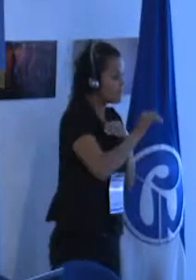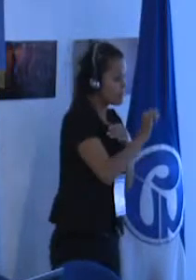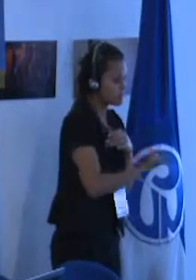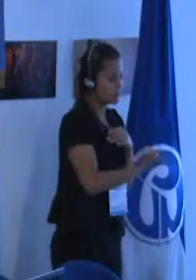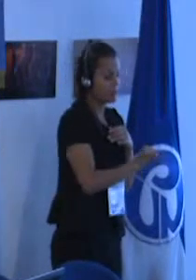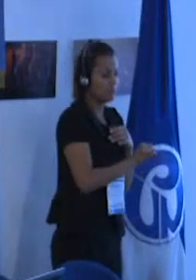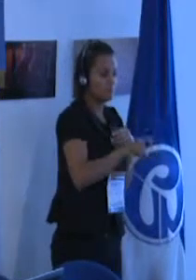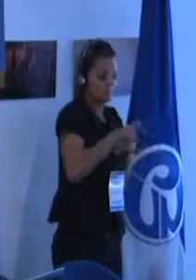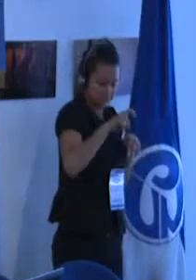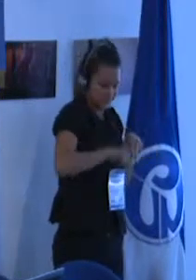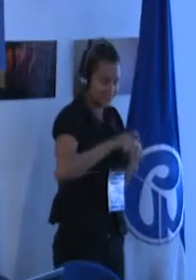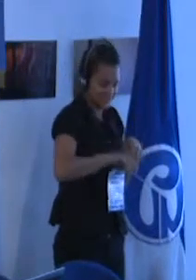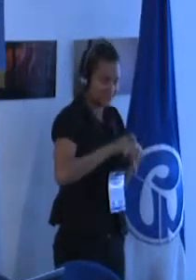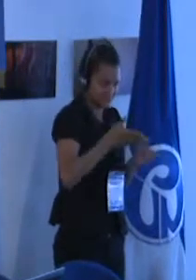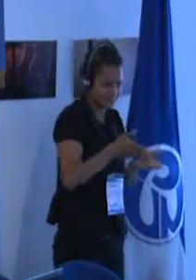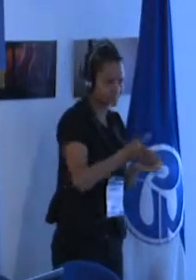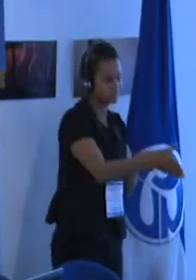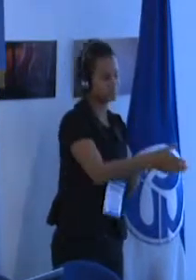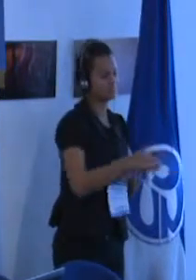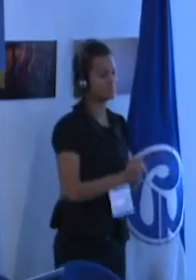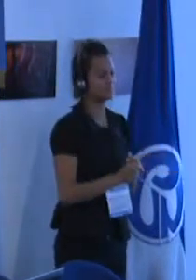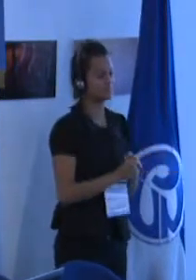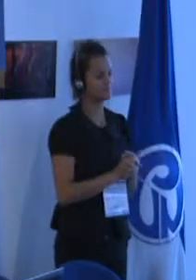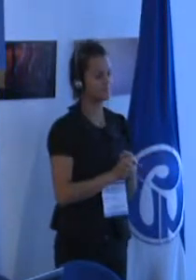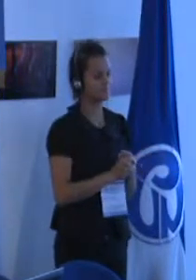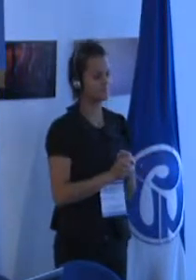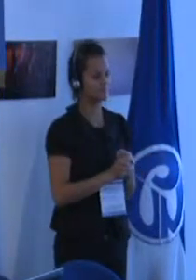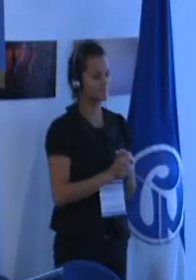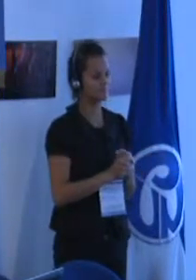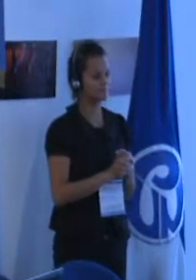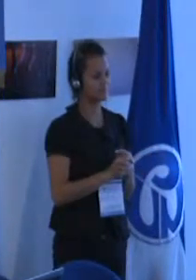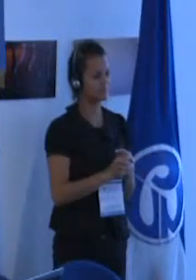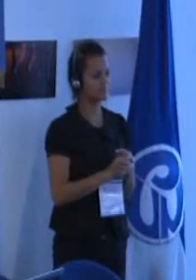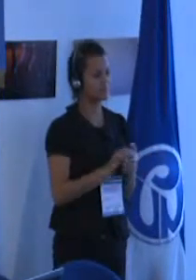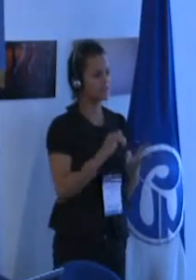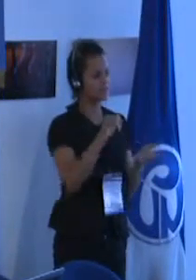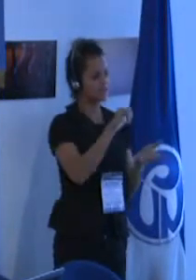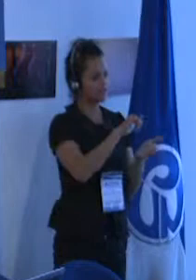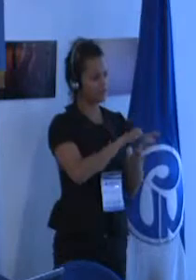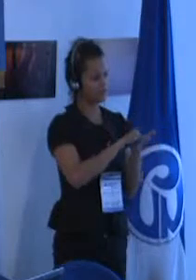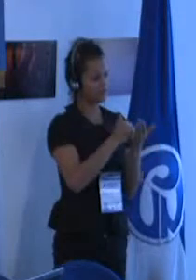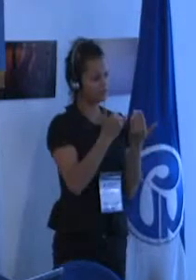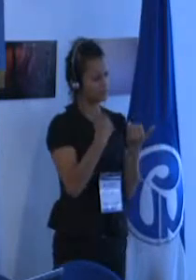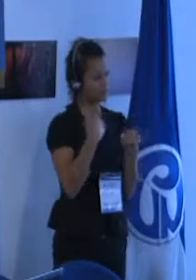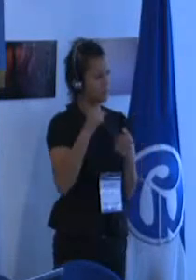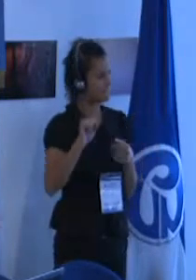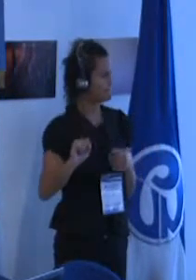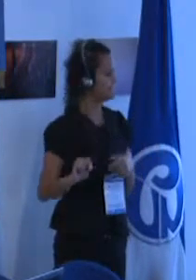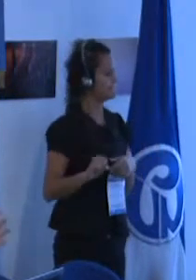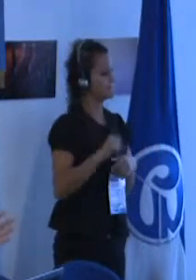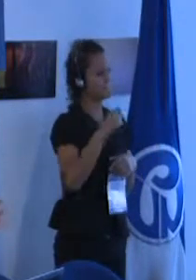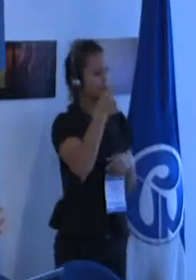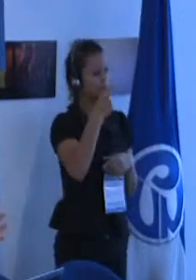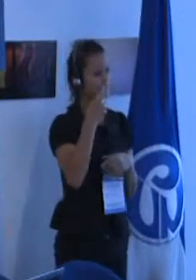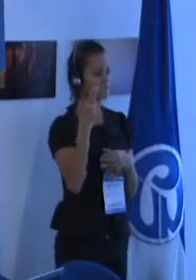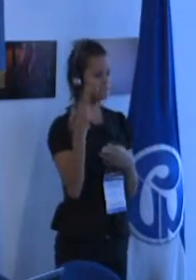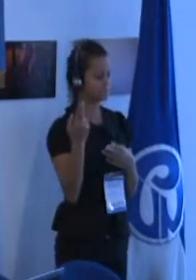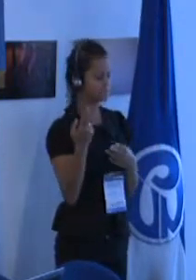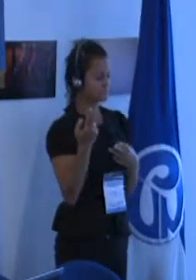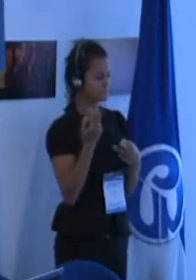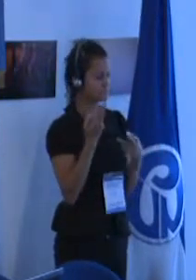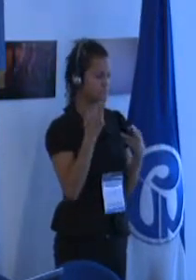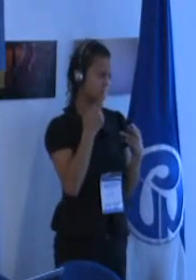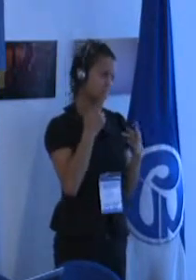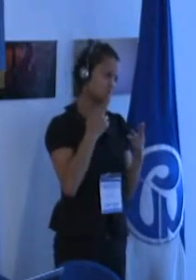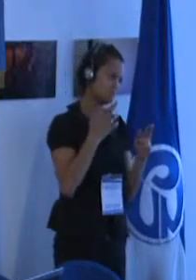entonces esto me lleva a una primera reformulación decíamos que la